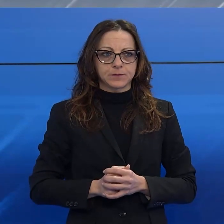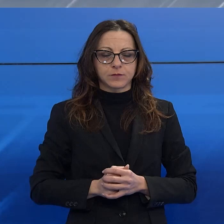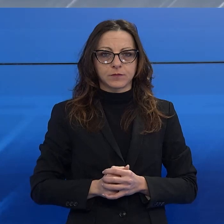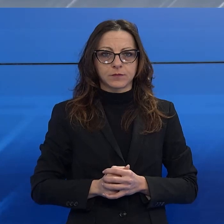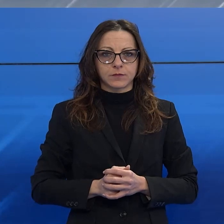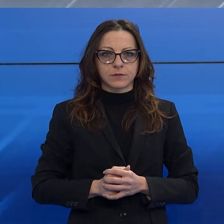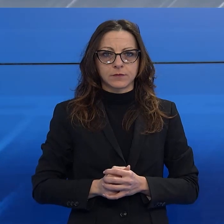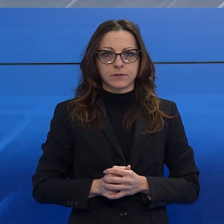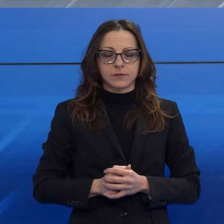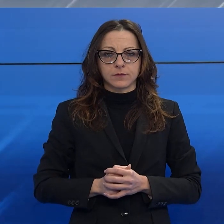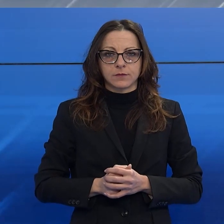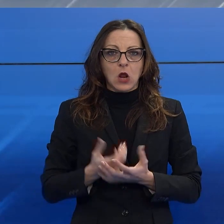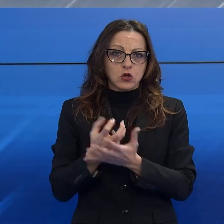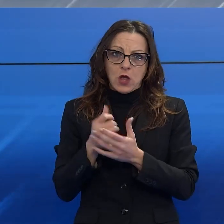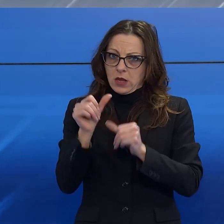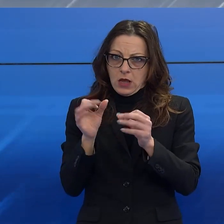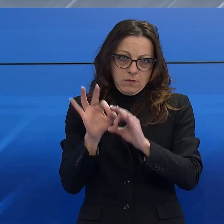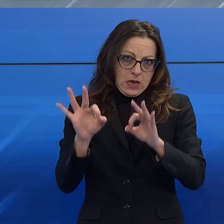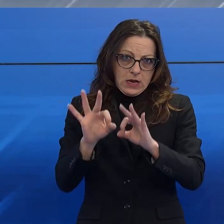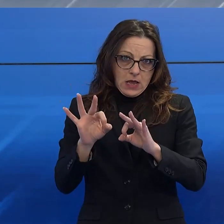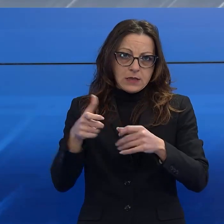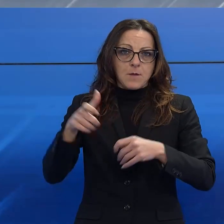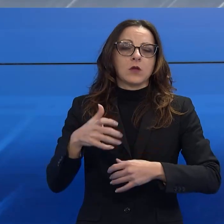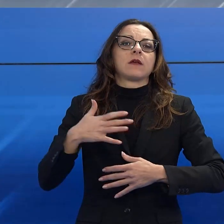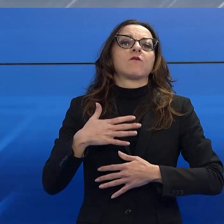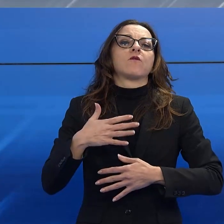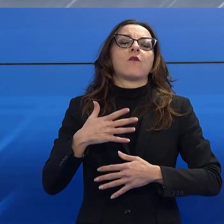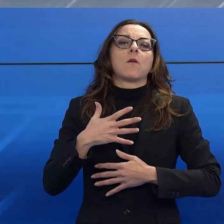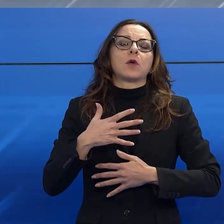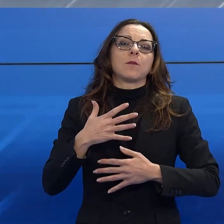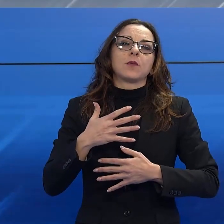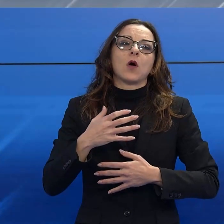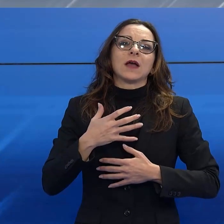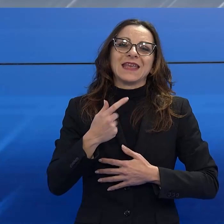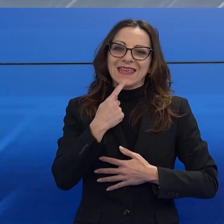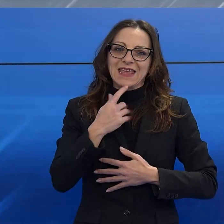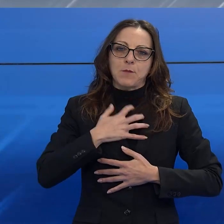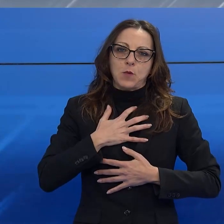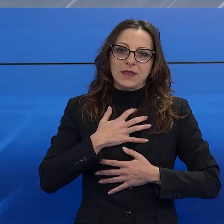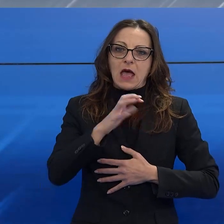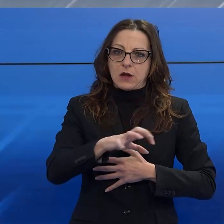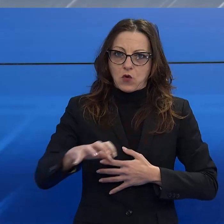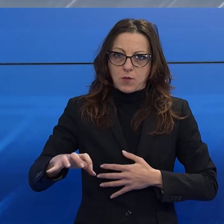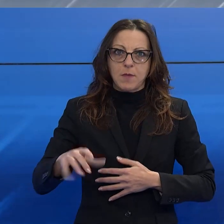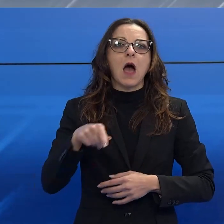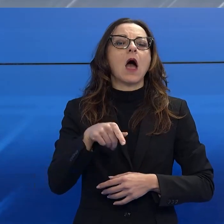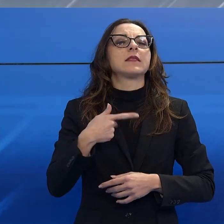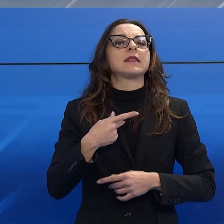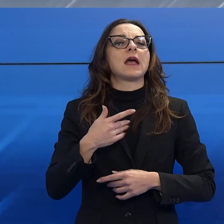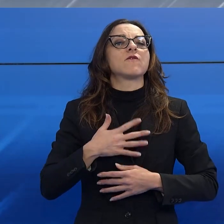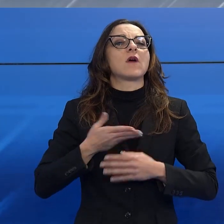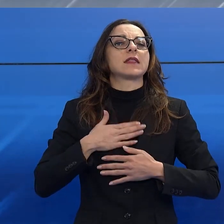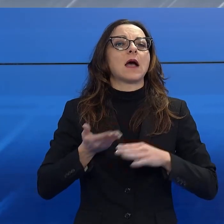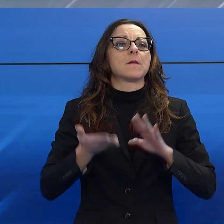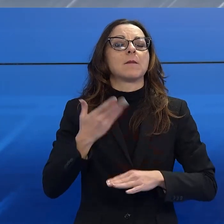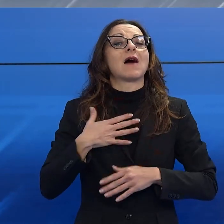cambia molto in quanto lo stabilimento balneare deve avere un bagnino maggiorenne in quanto ha una responsabilità. Certo, una patente rilasciata